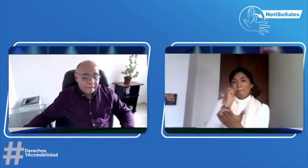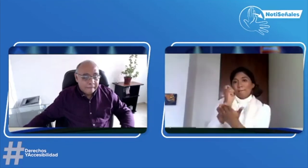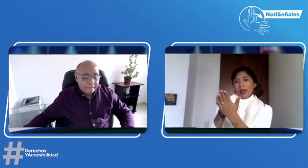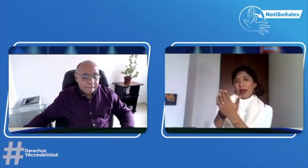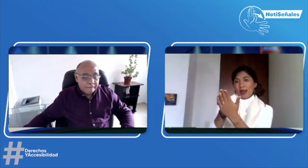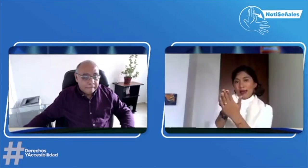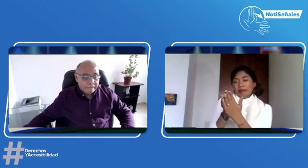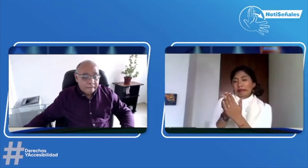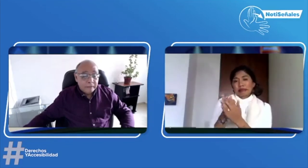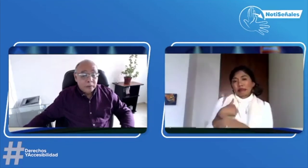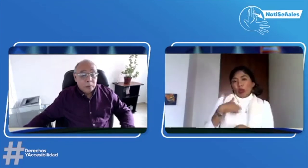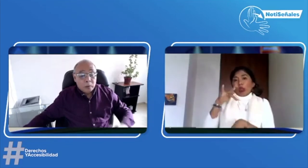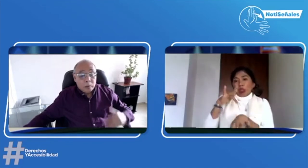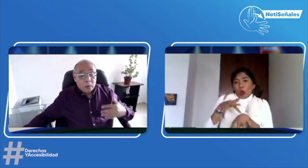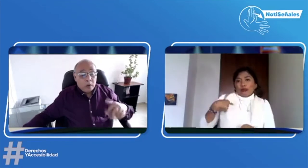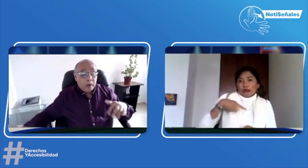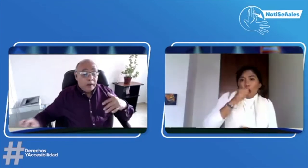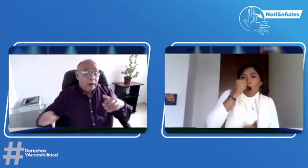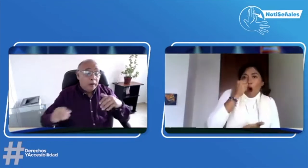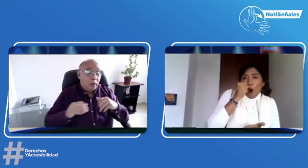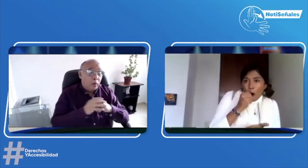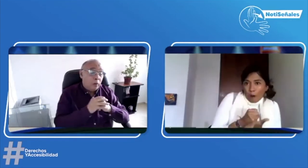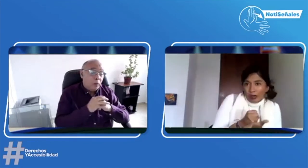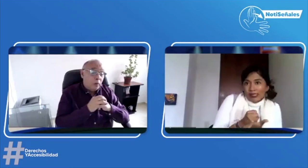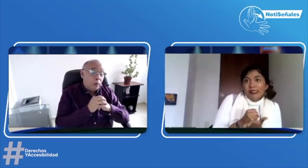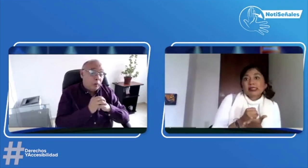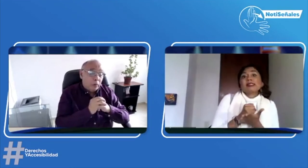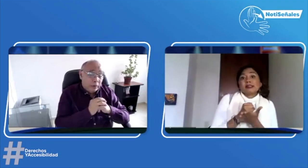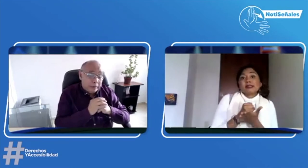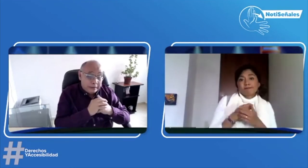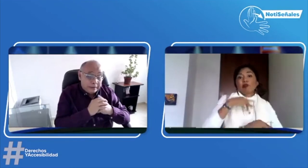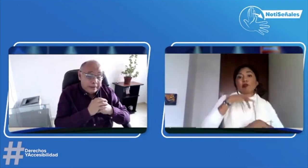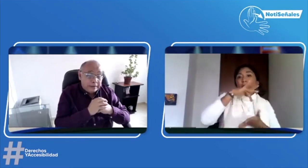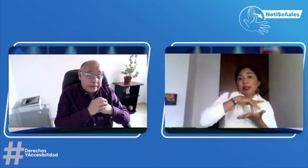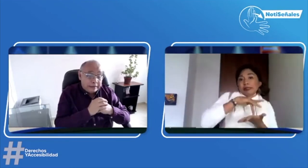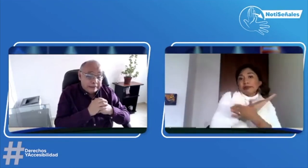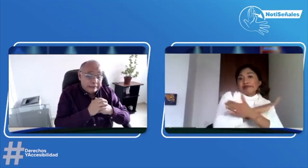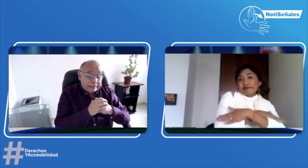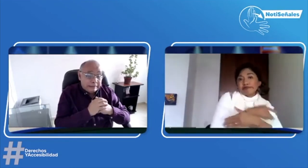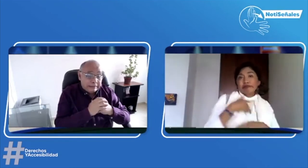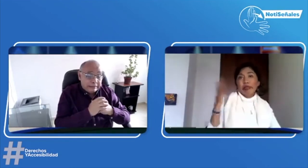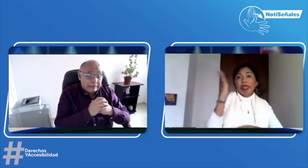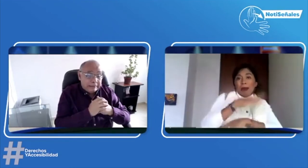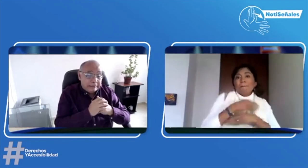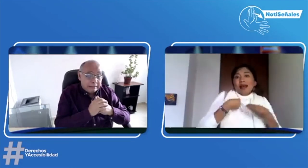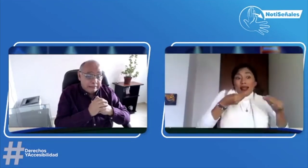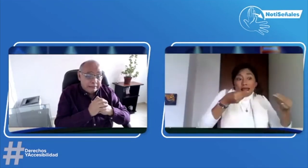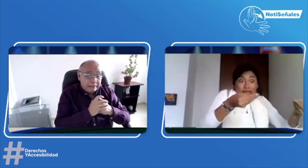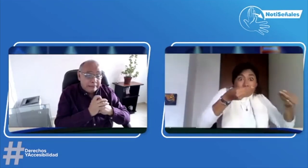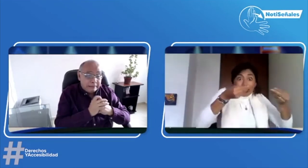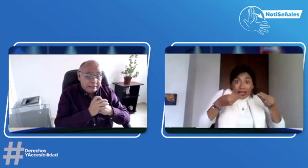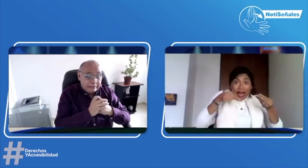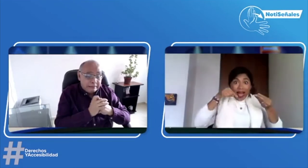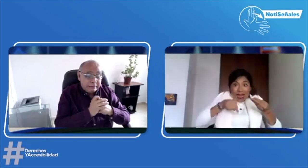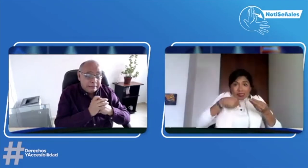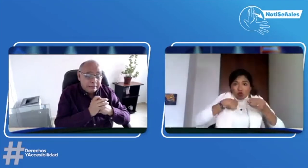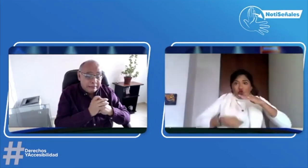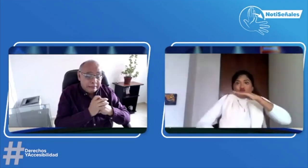multa de los 10 millones. Entonces, pues, yo tenía como obligación, tenía que participar allí, tener el